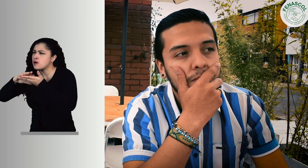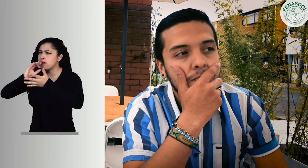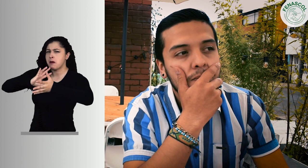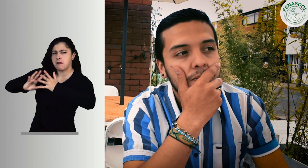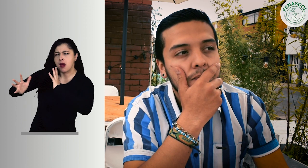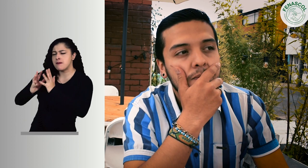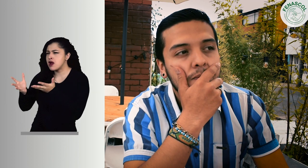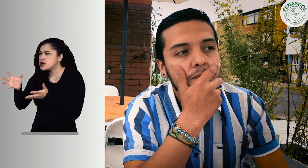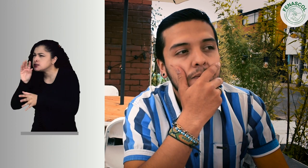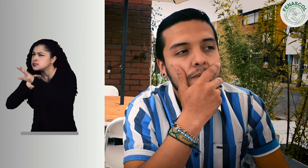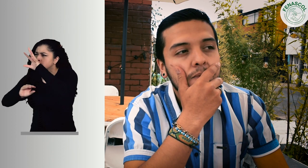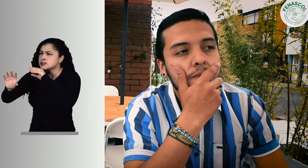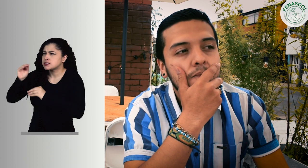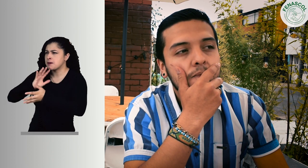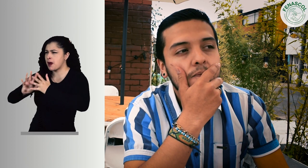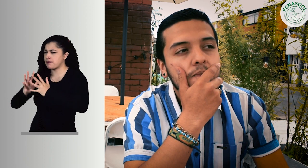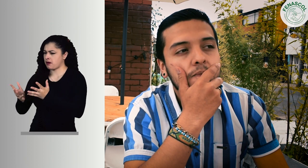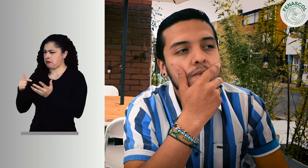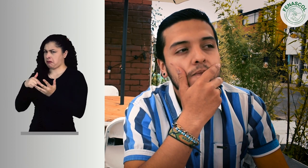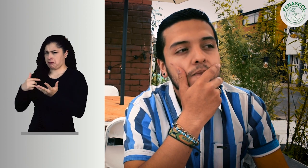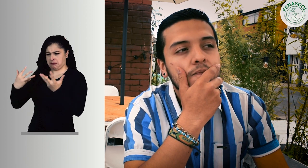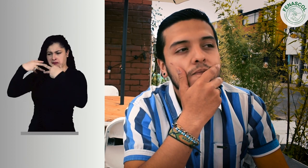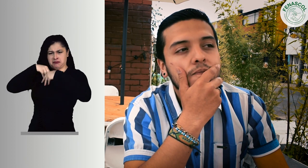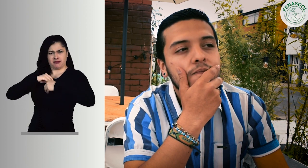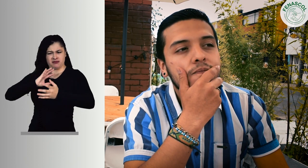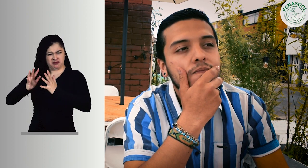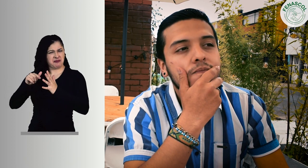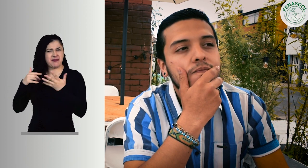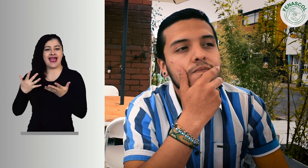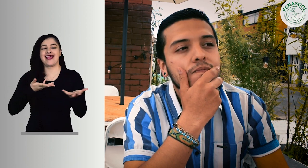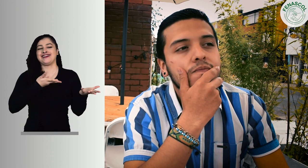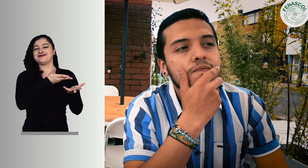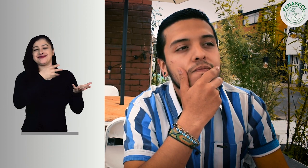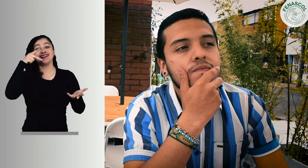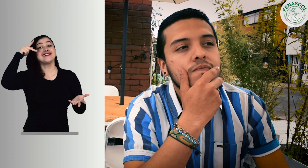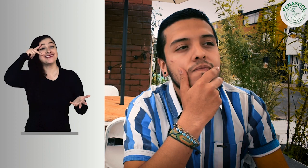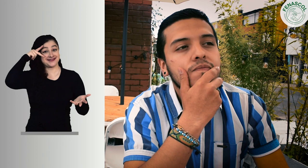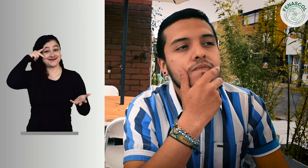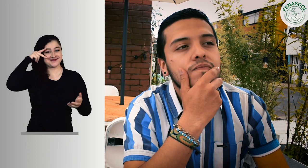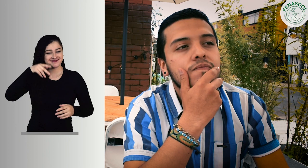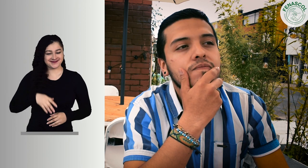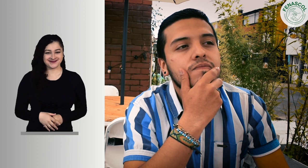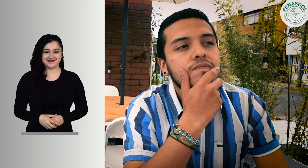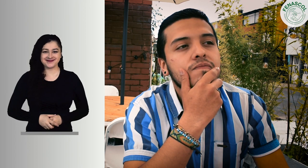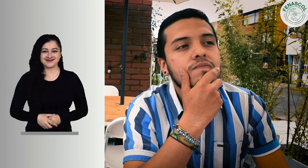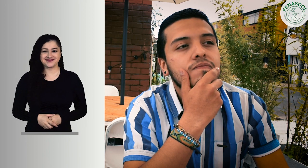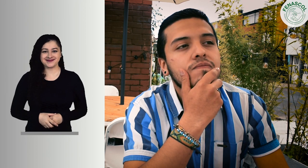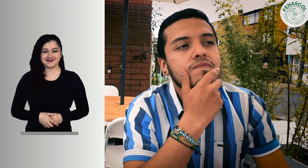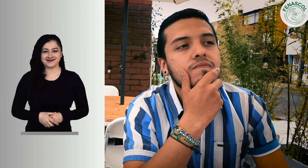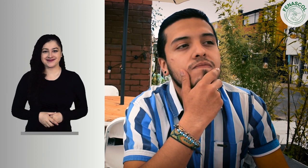estudiando y fortaleciendo más la lengua de señas, y así comunicarse incluidamente con Erika.